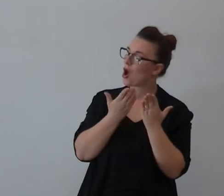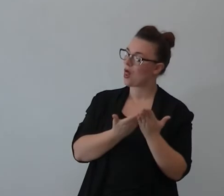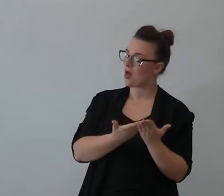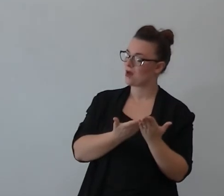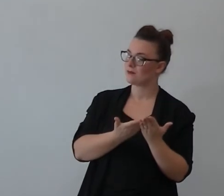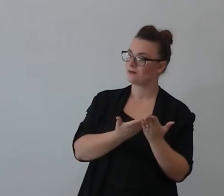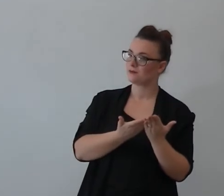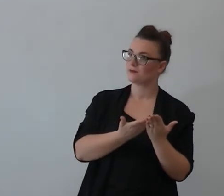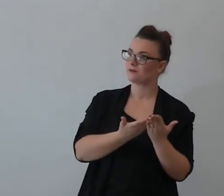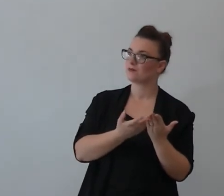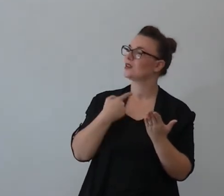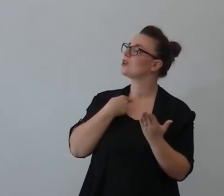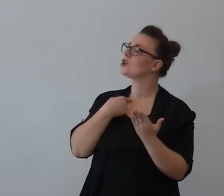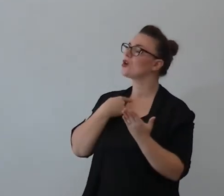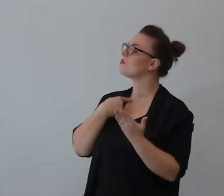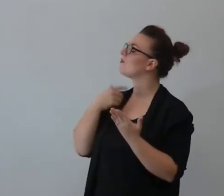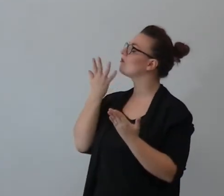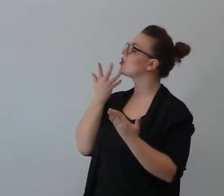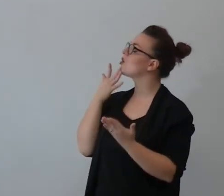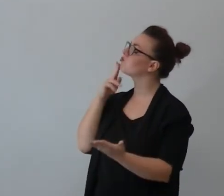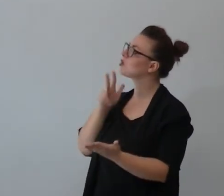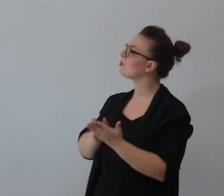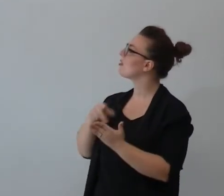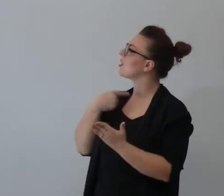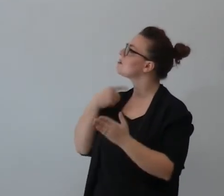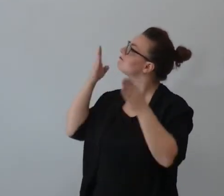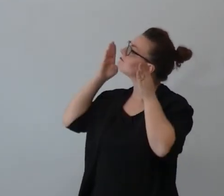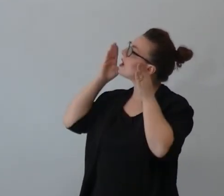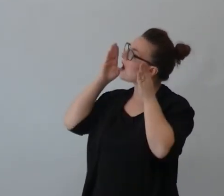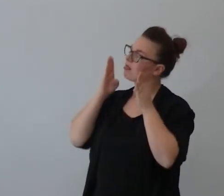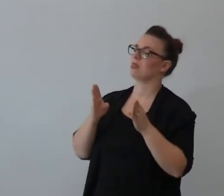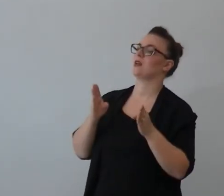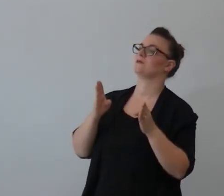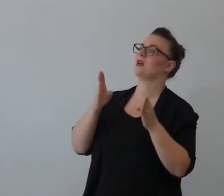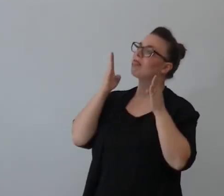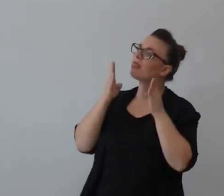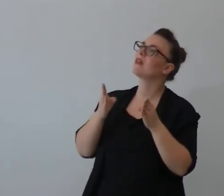starò attento starò attento a rispettare i tuoi suoi tempi